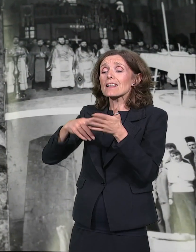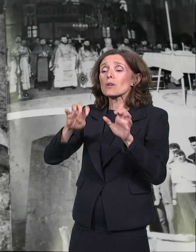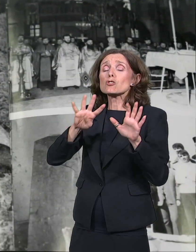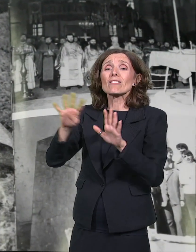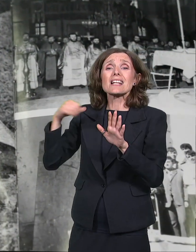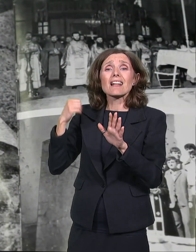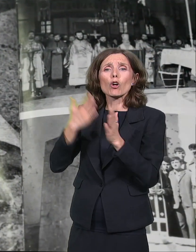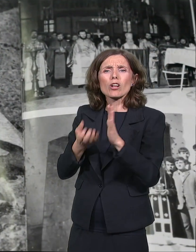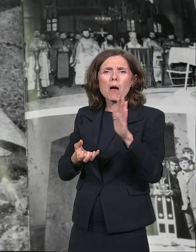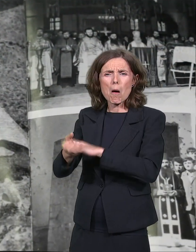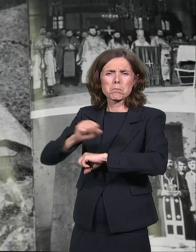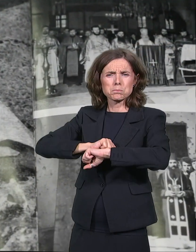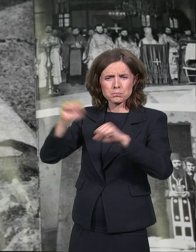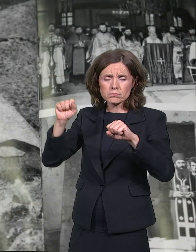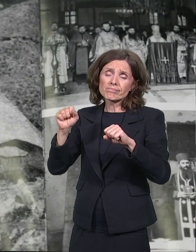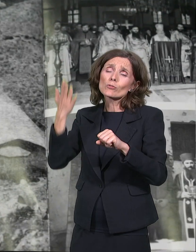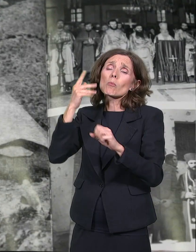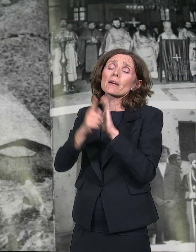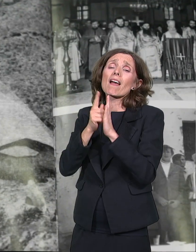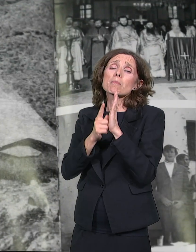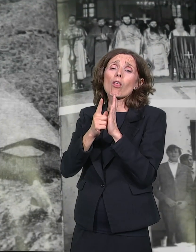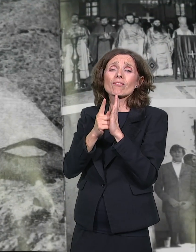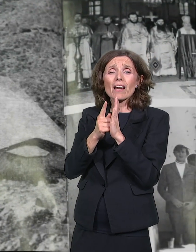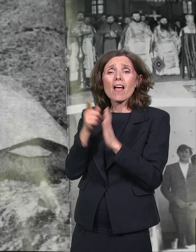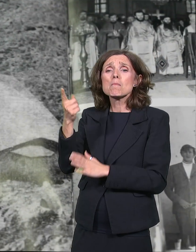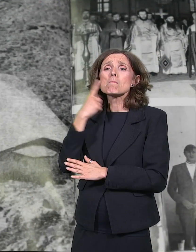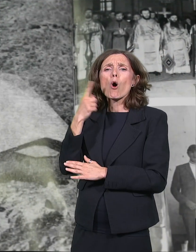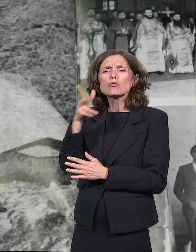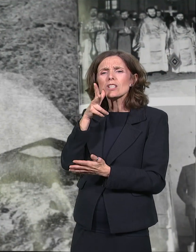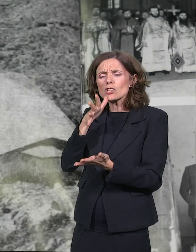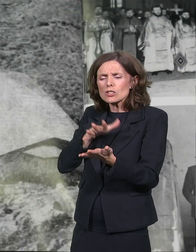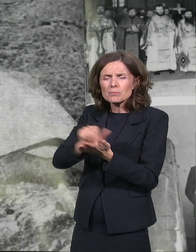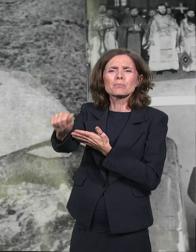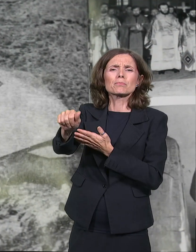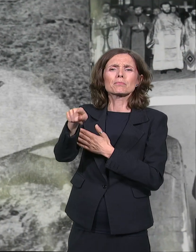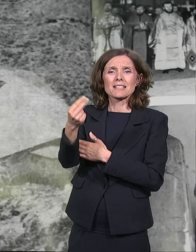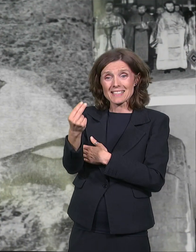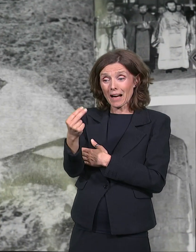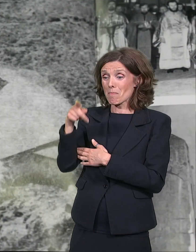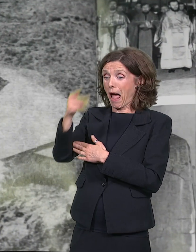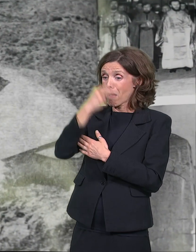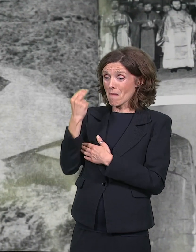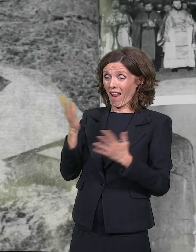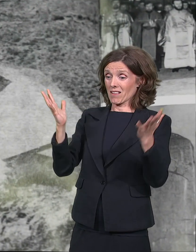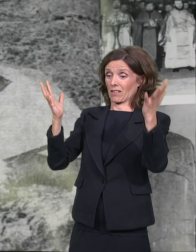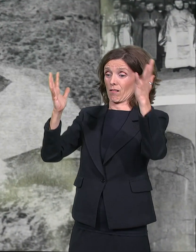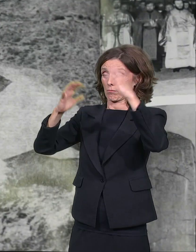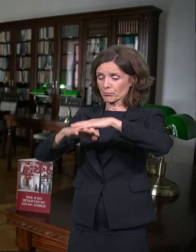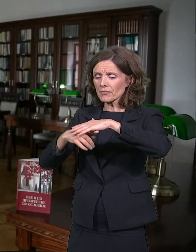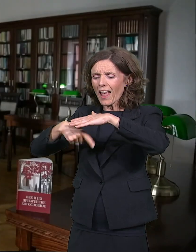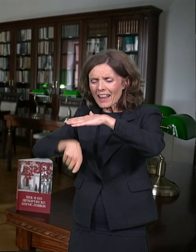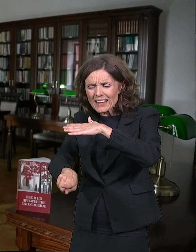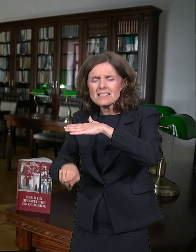pokušaju da se, kao i na čitavom kosmetu, zatre svaki srpski trag. Pod kamenom su ostali temelji svetinje i